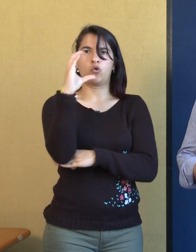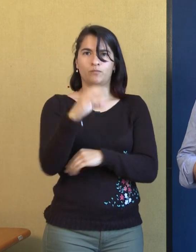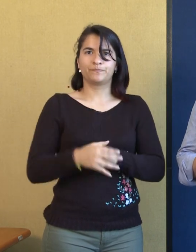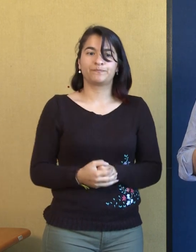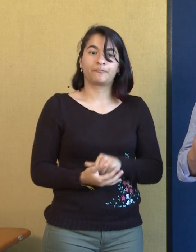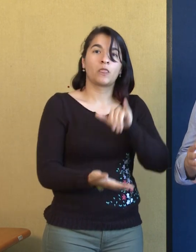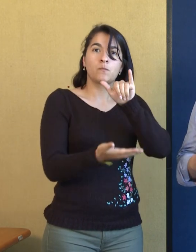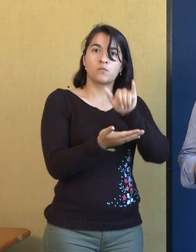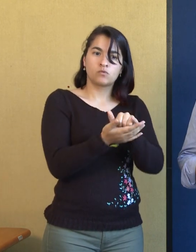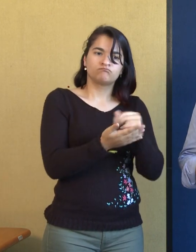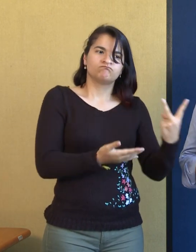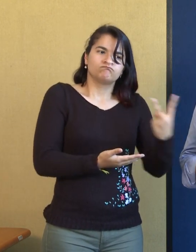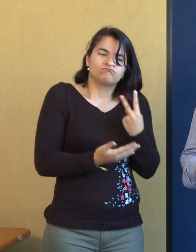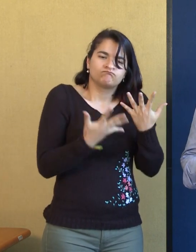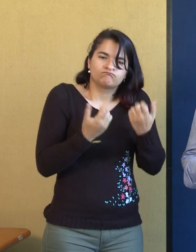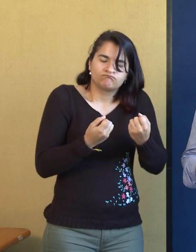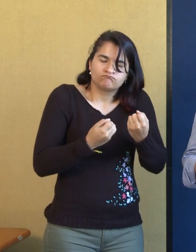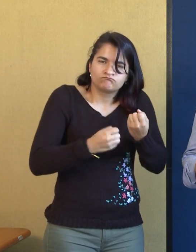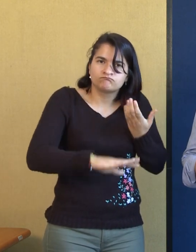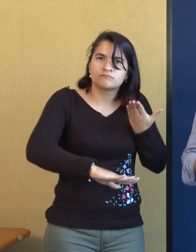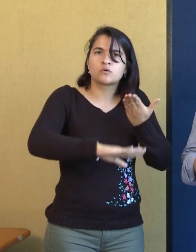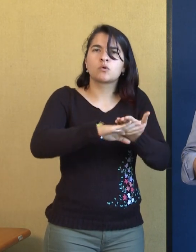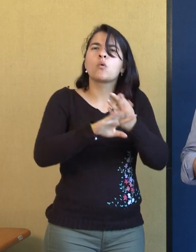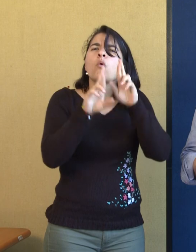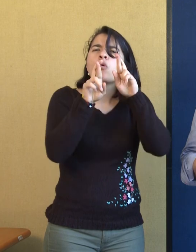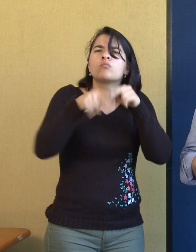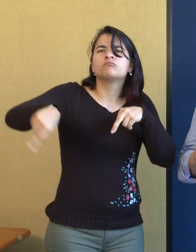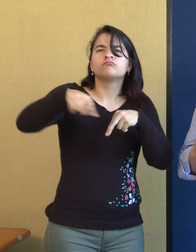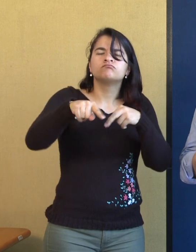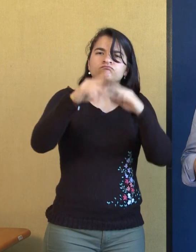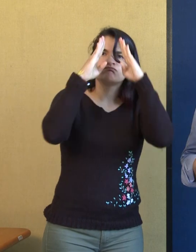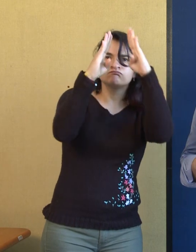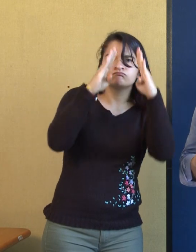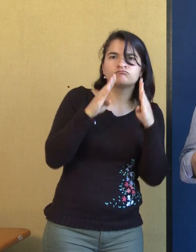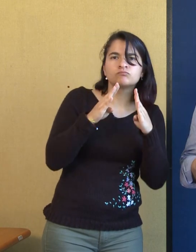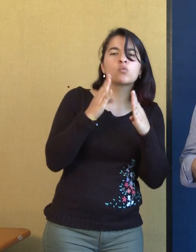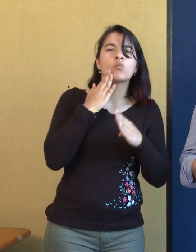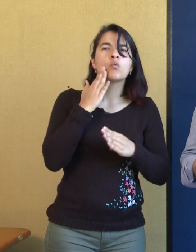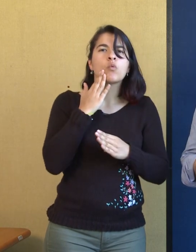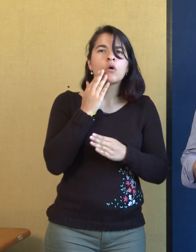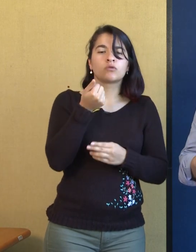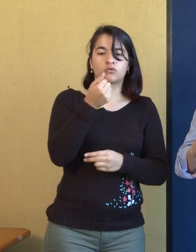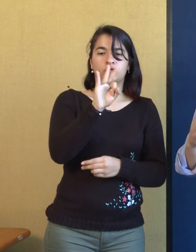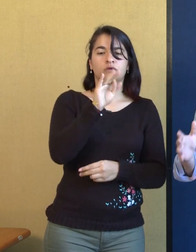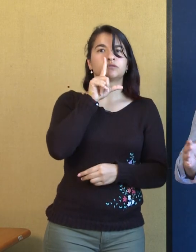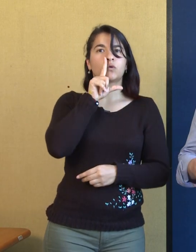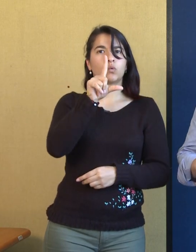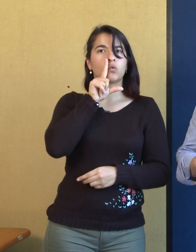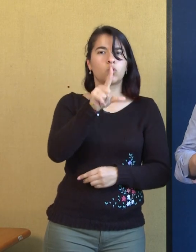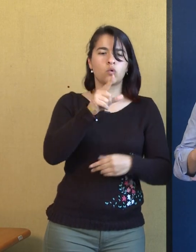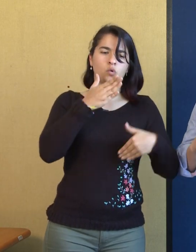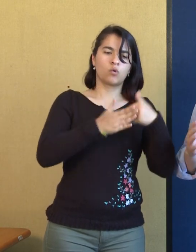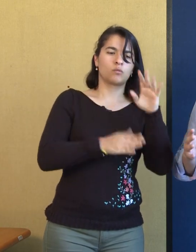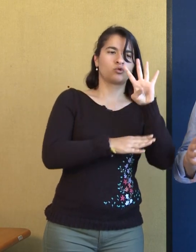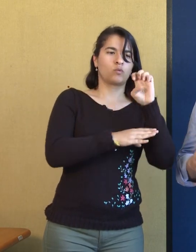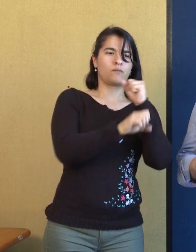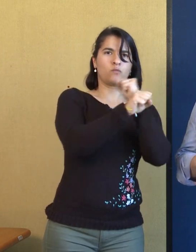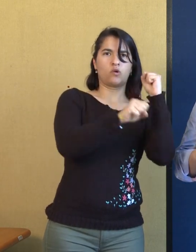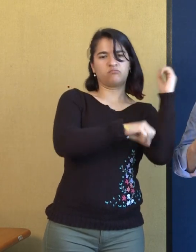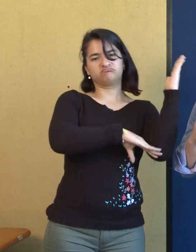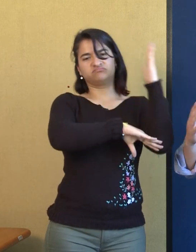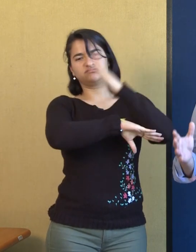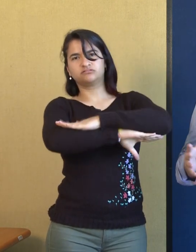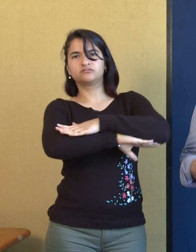dispuestos, esperamos que nos puedan escuchar. El día 13 de julio vamos a estar desde las 9 de la mañana presentando nuestras